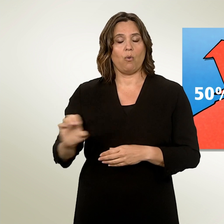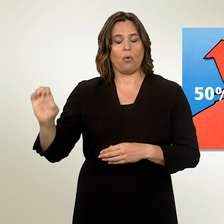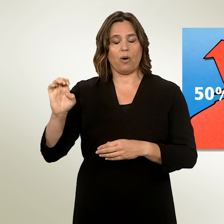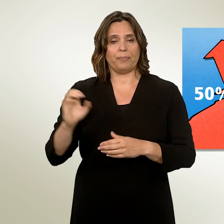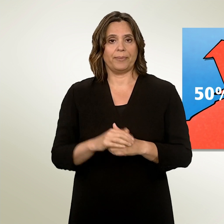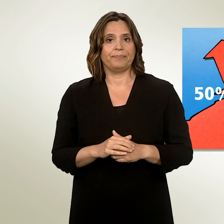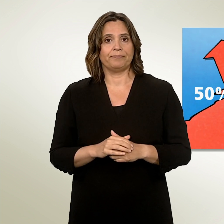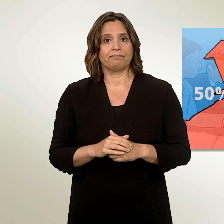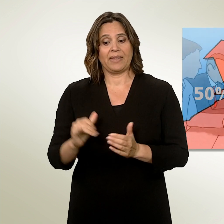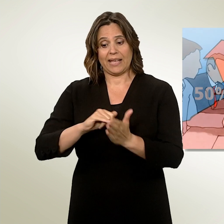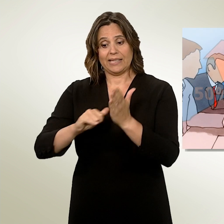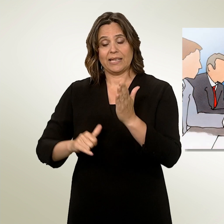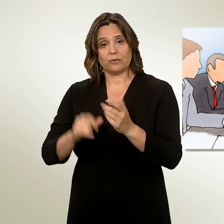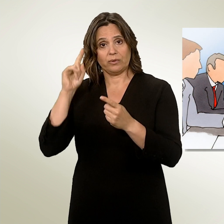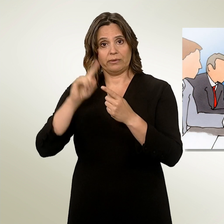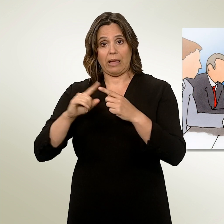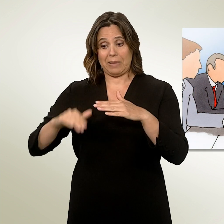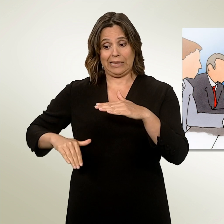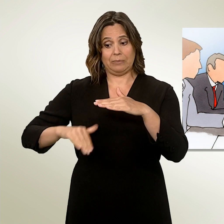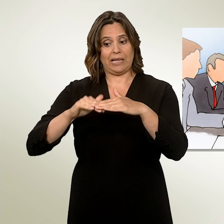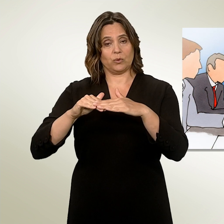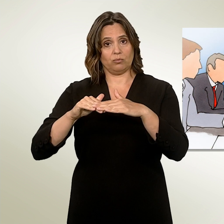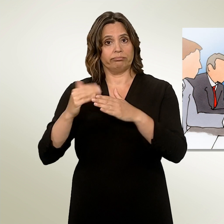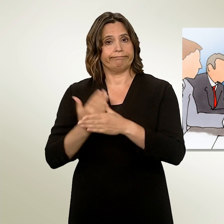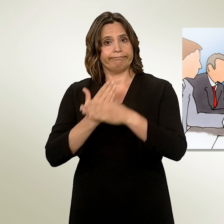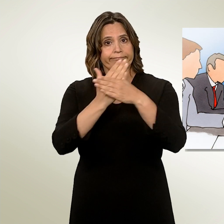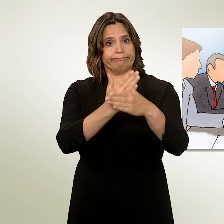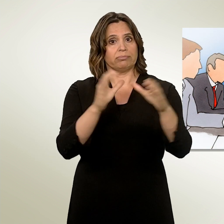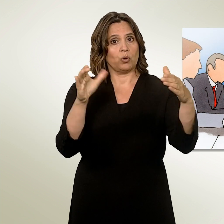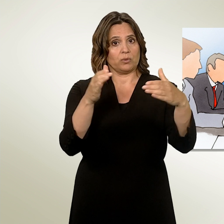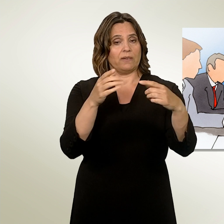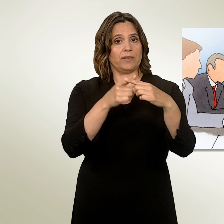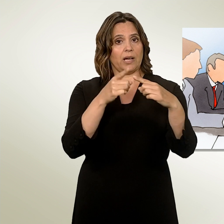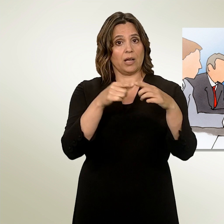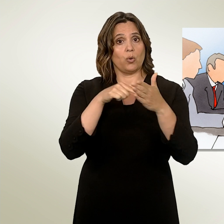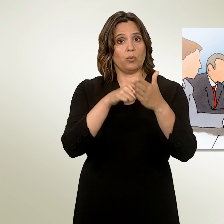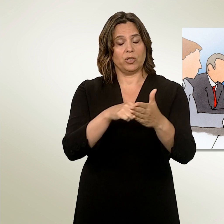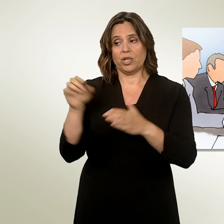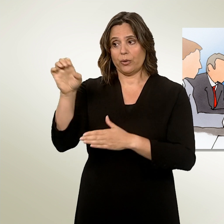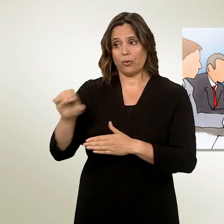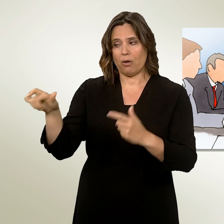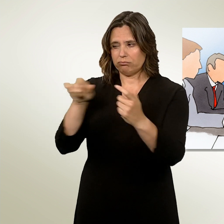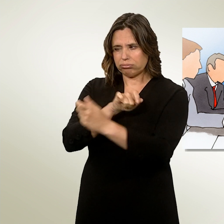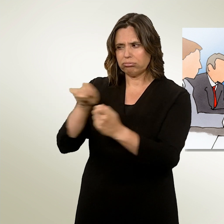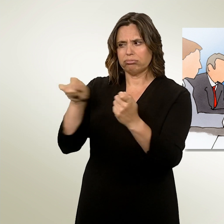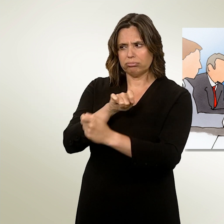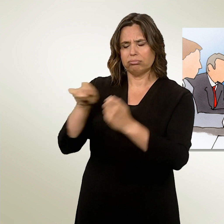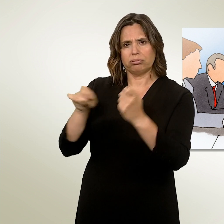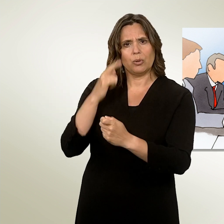'initiative de limitation charge le Conseil fédéral de mener des négociations avec l'UE pour mettre un terme à la libre